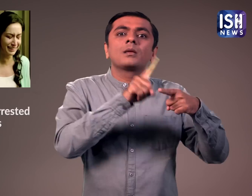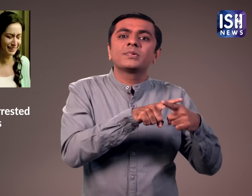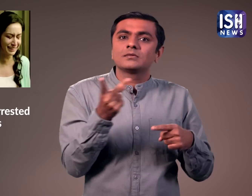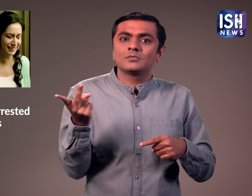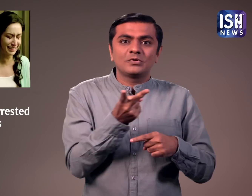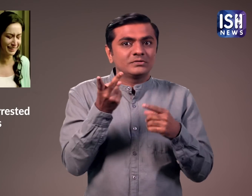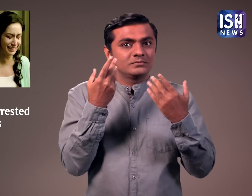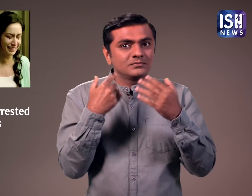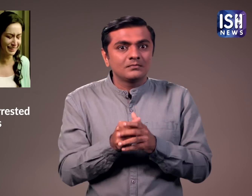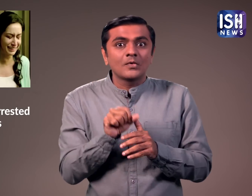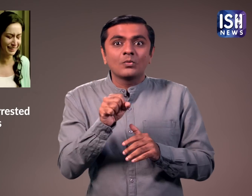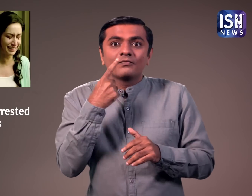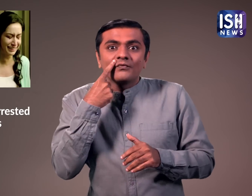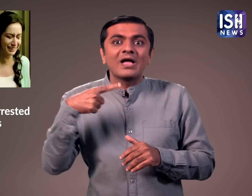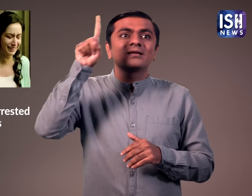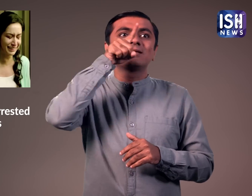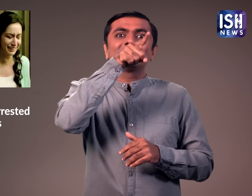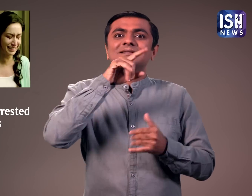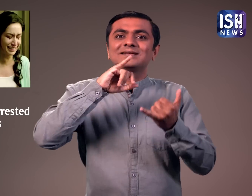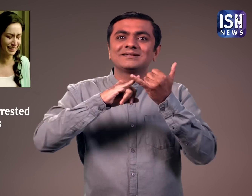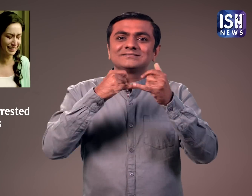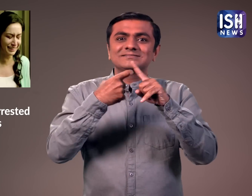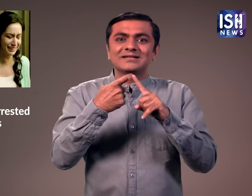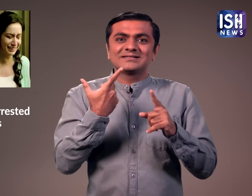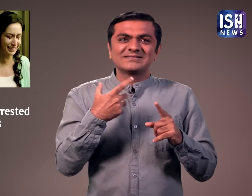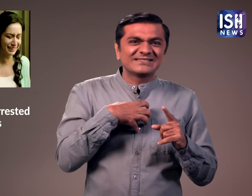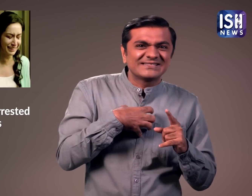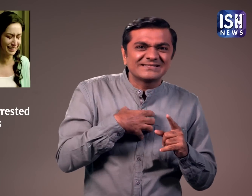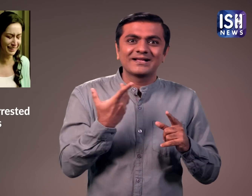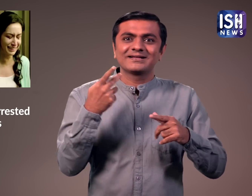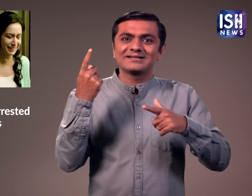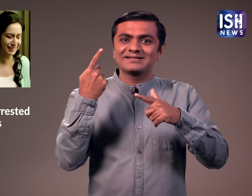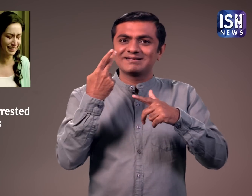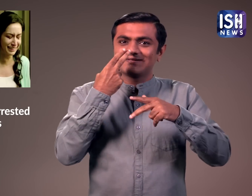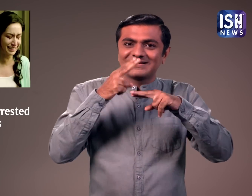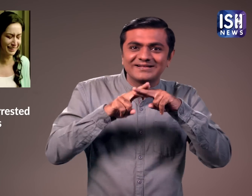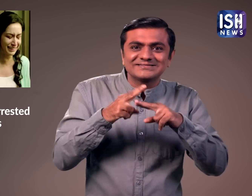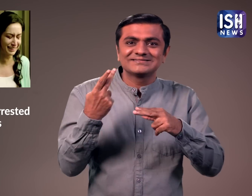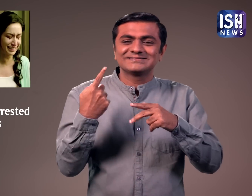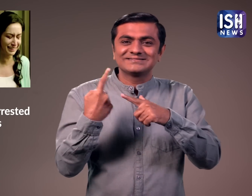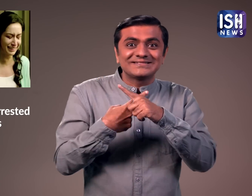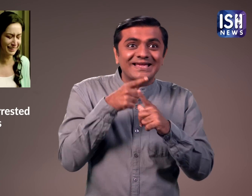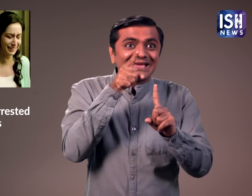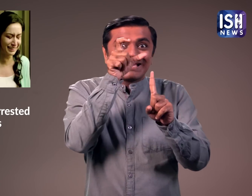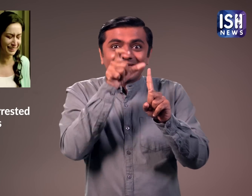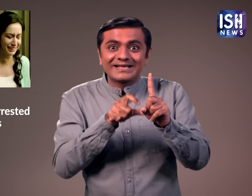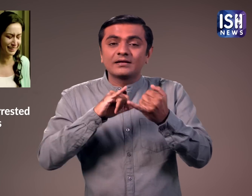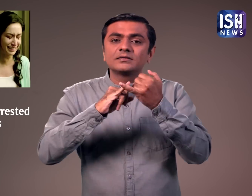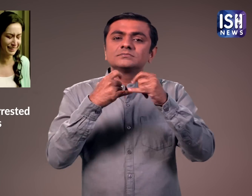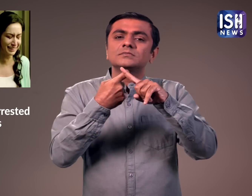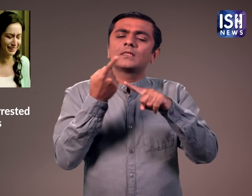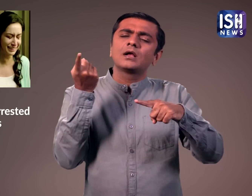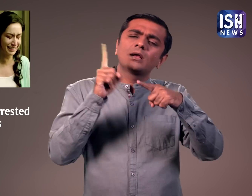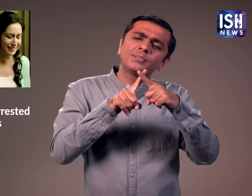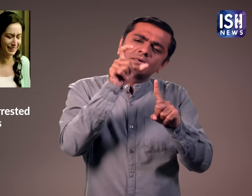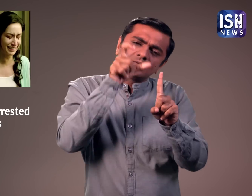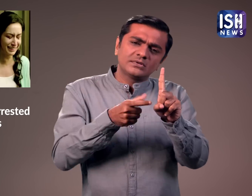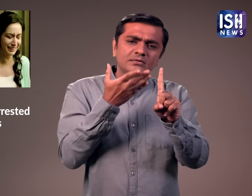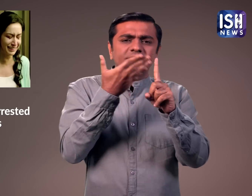बाप भी कम नहीं है अभिनेता हास्य अभिनेता और खल नाएग 2005 में एक घोटाले में शामिल थे